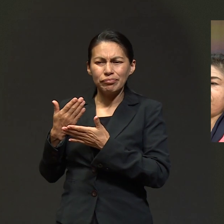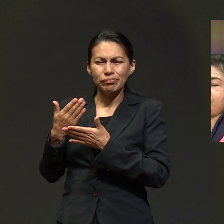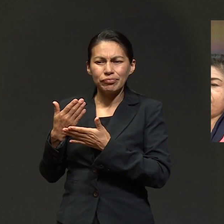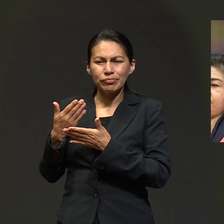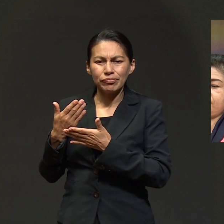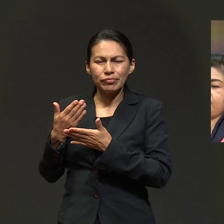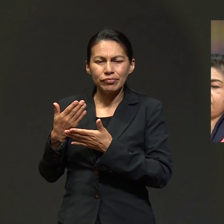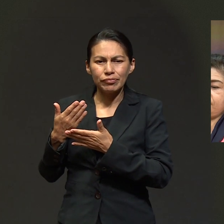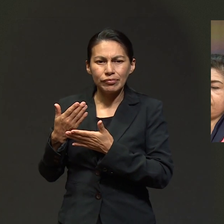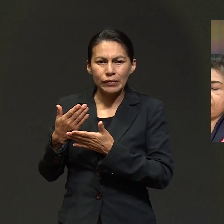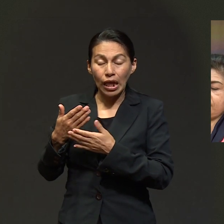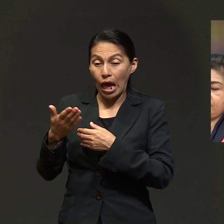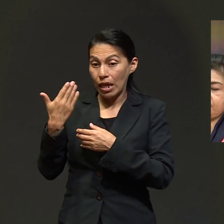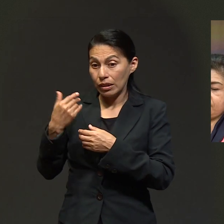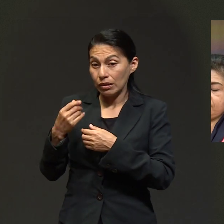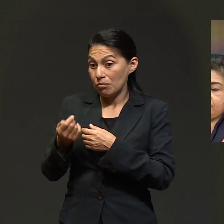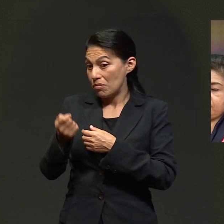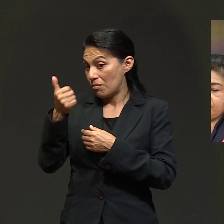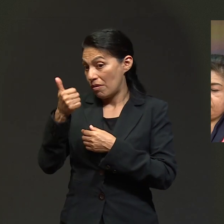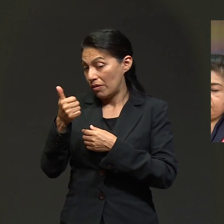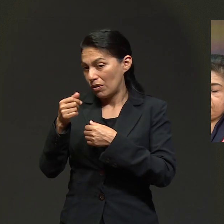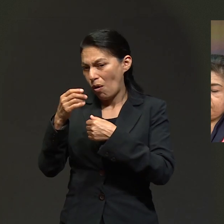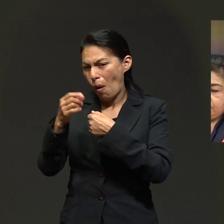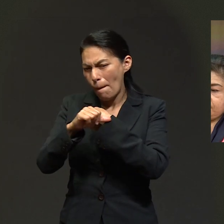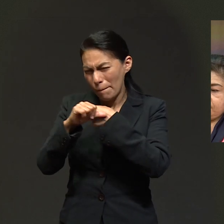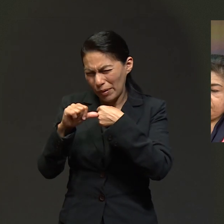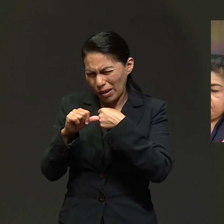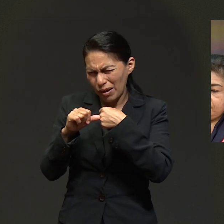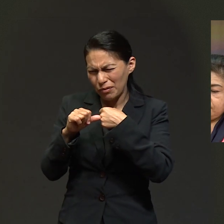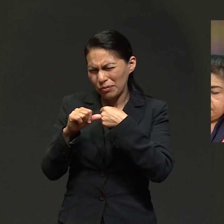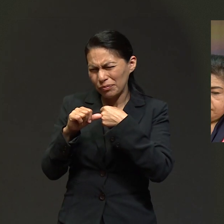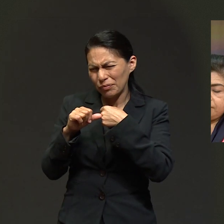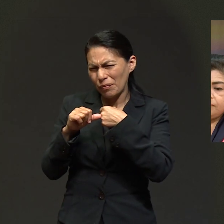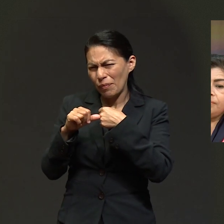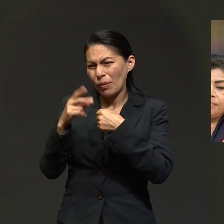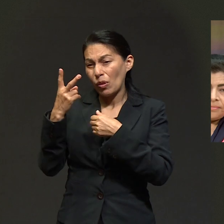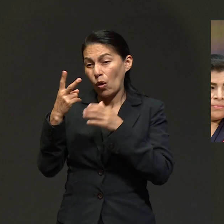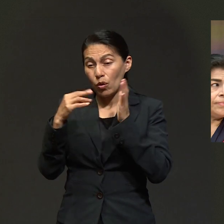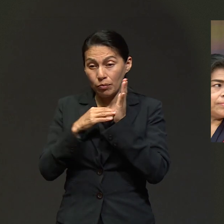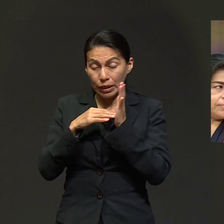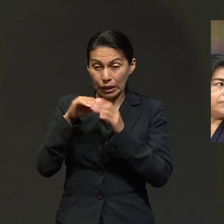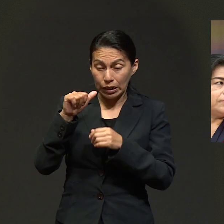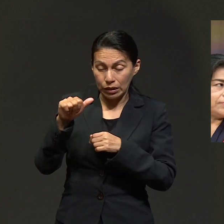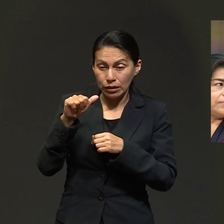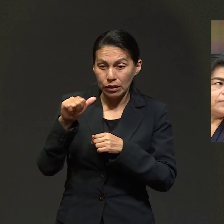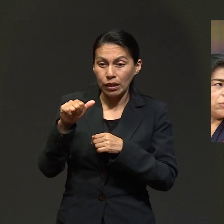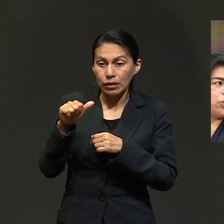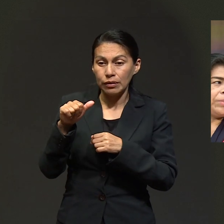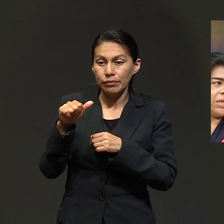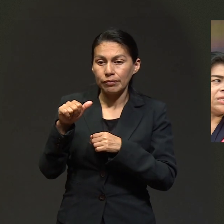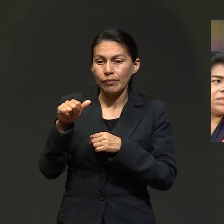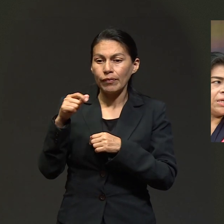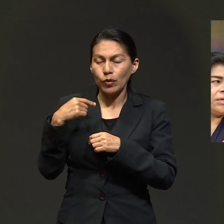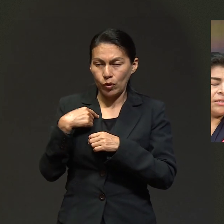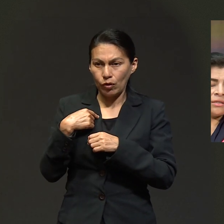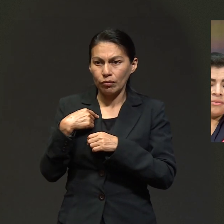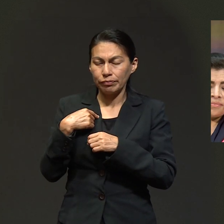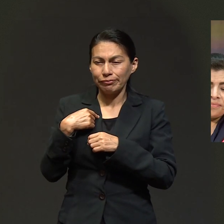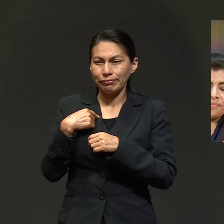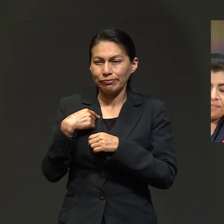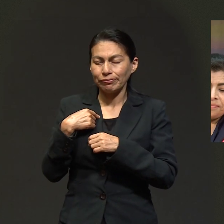Quiero regresar un poquito a lo que ella comentaba cuando lo operaron por primera vez. Eso fue en el año... 2016.